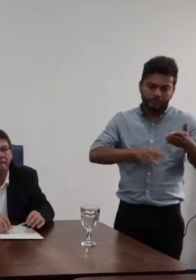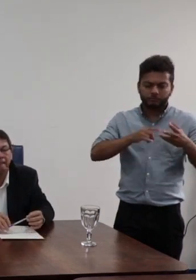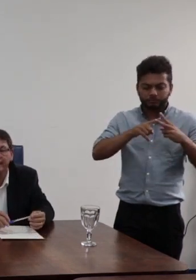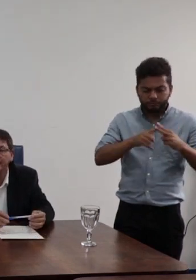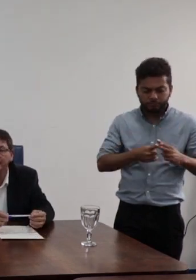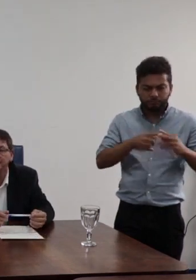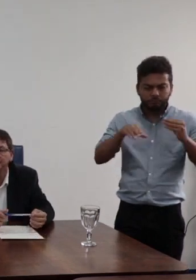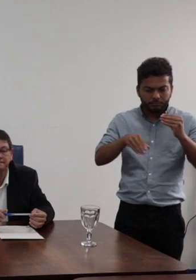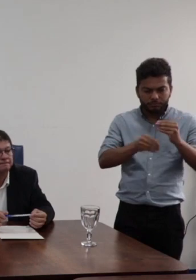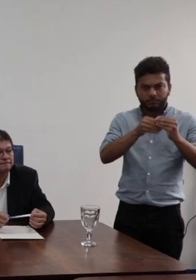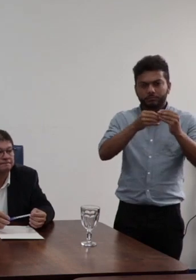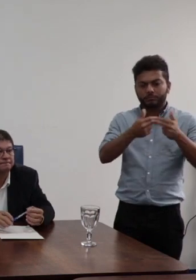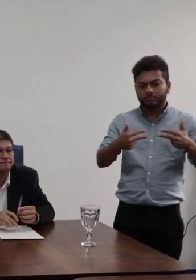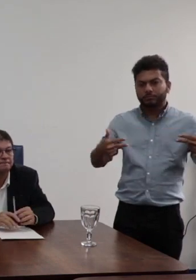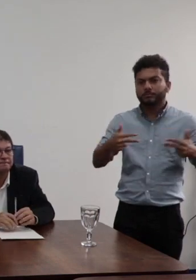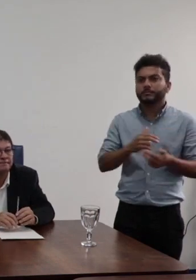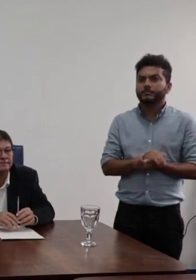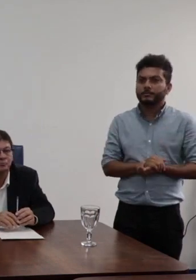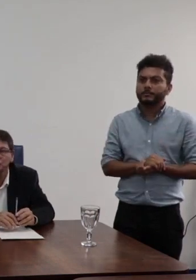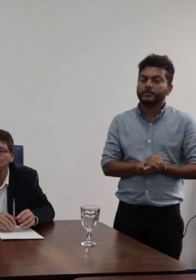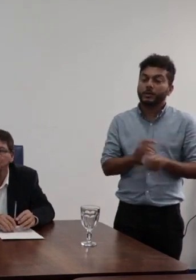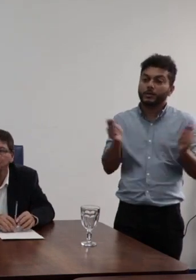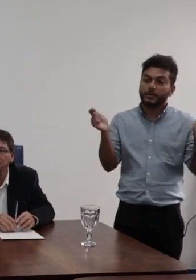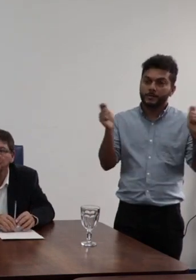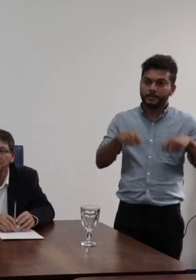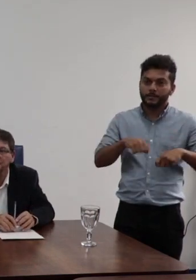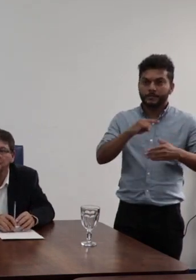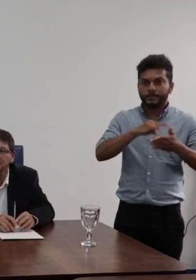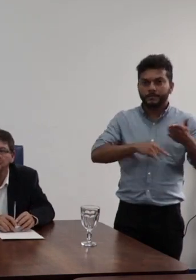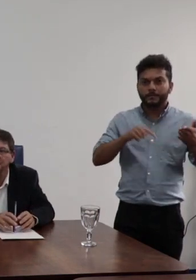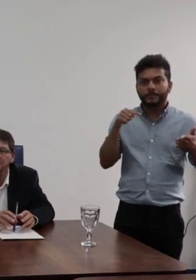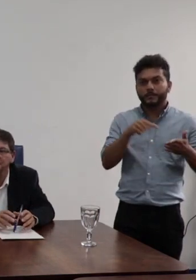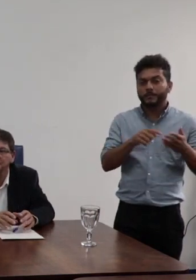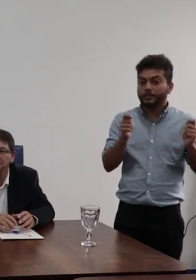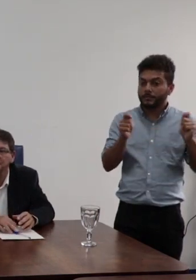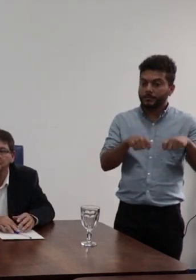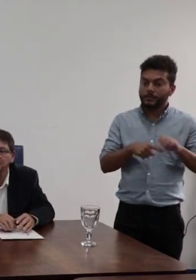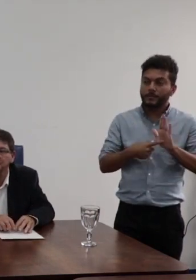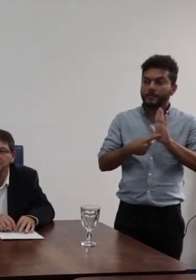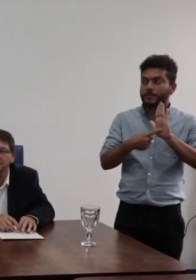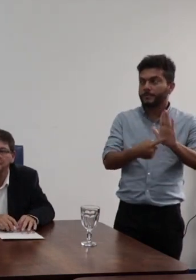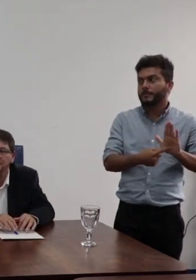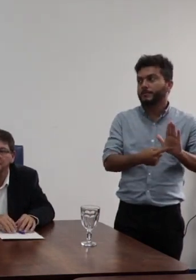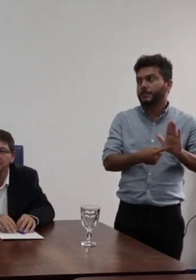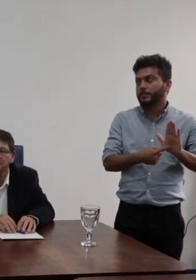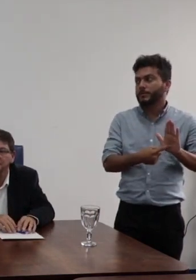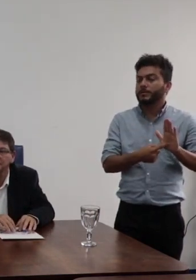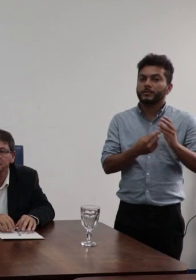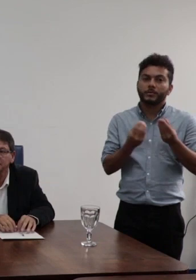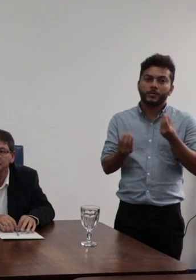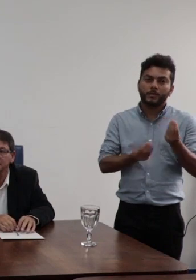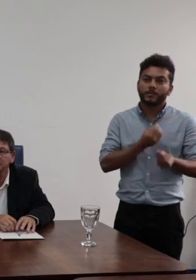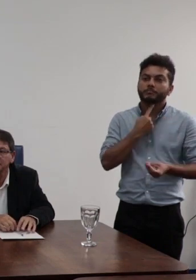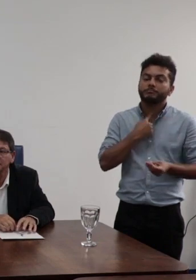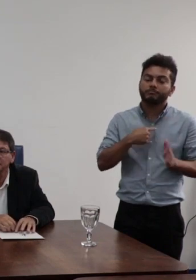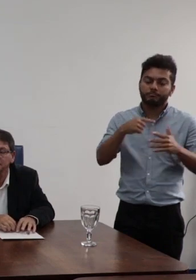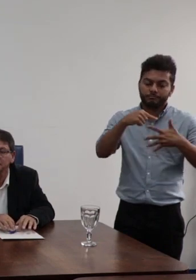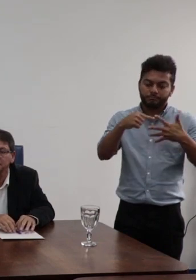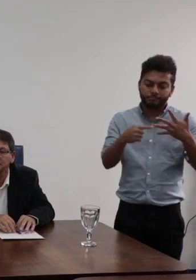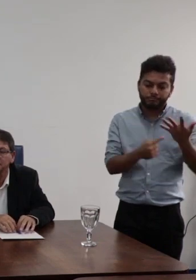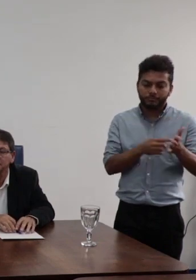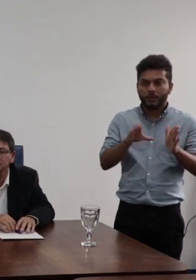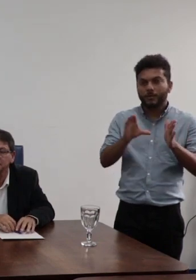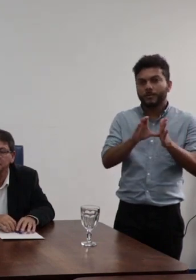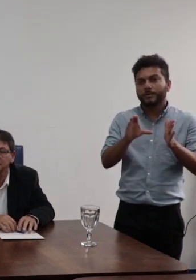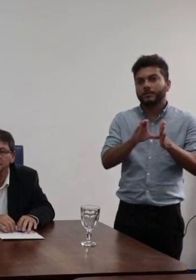documento para que ele cada vez mais espelhe os anseios da comunidade acadêmica e para